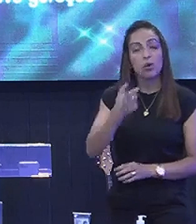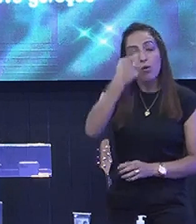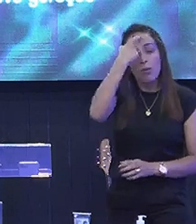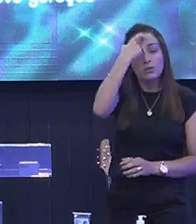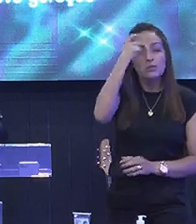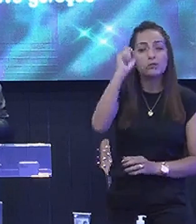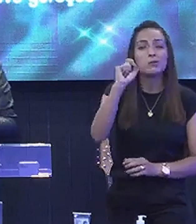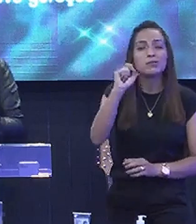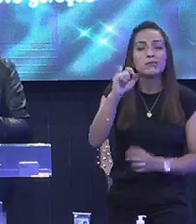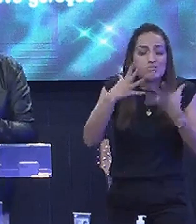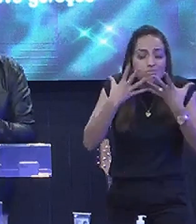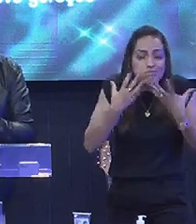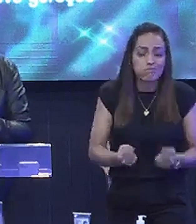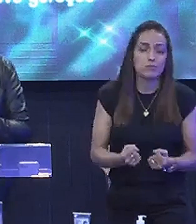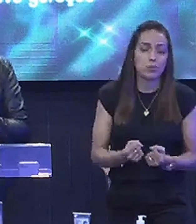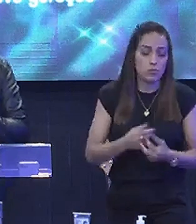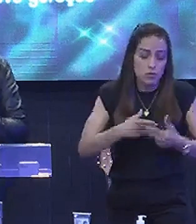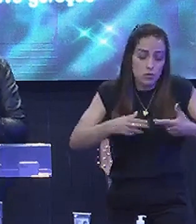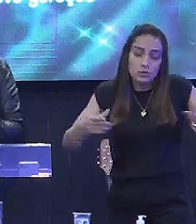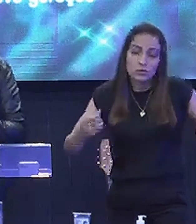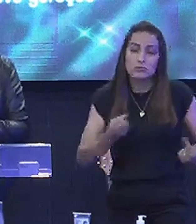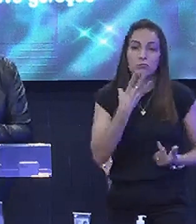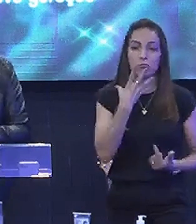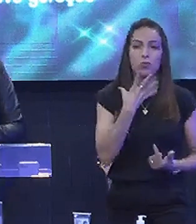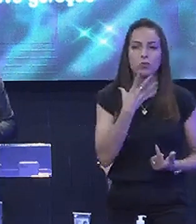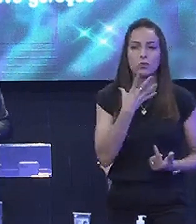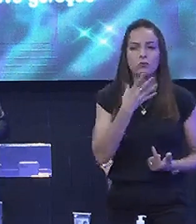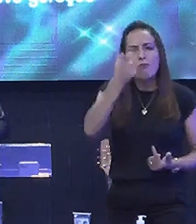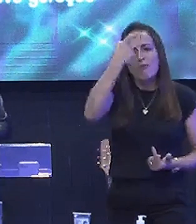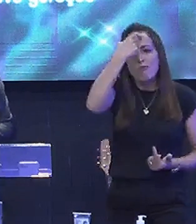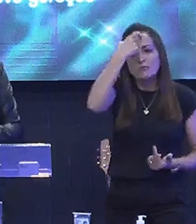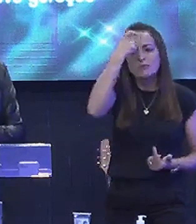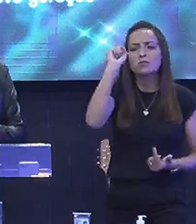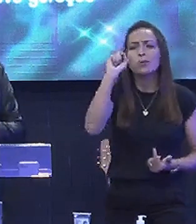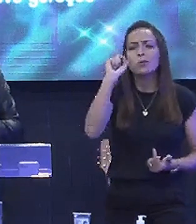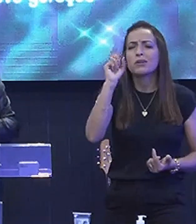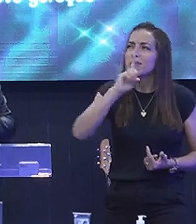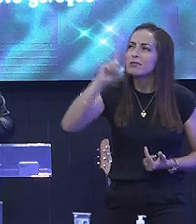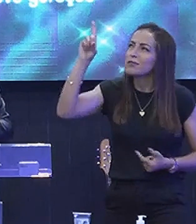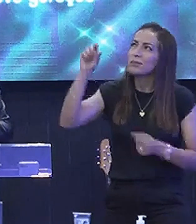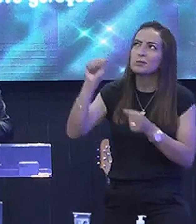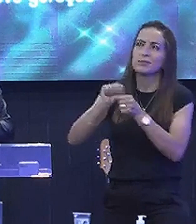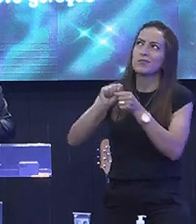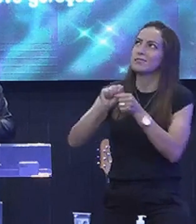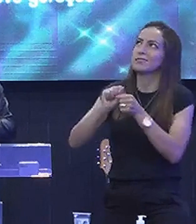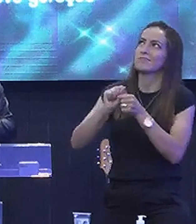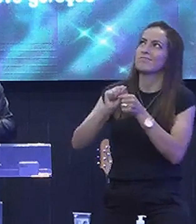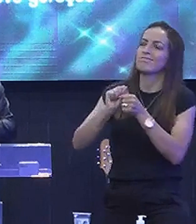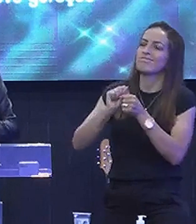benefício Ela só tem Consciência Daquilo que Deus Faz por ela